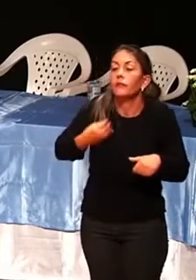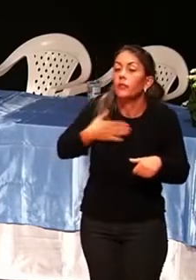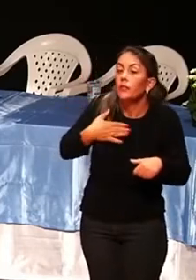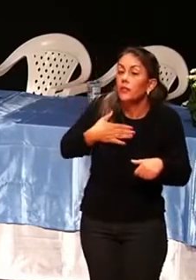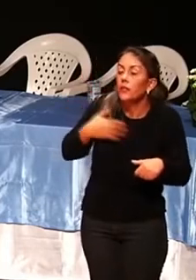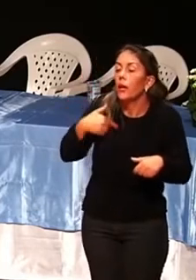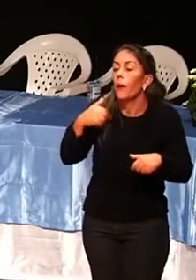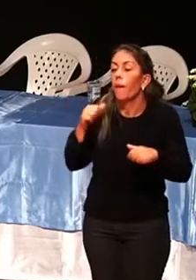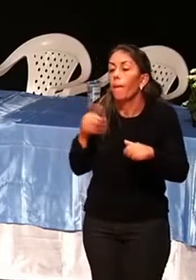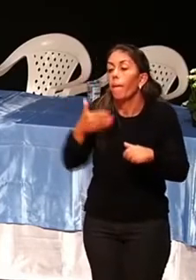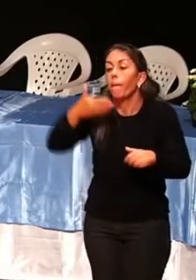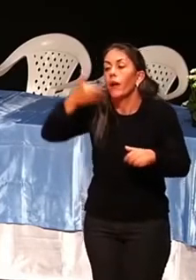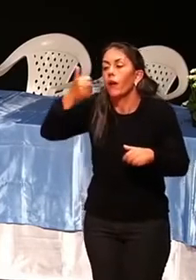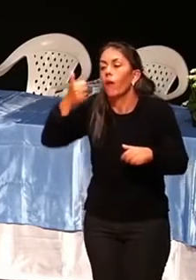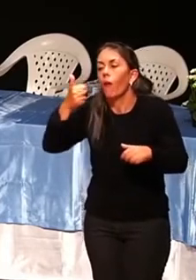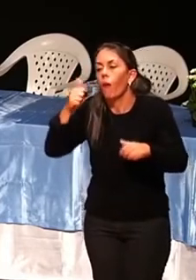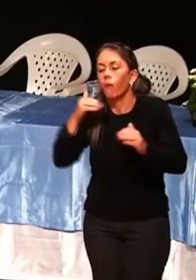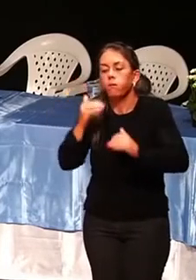lembre-se